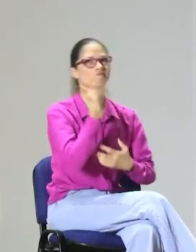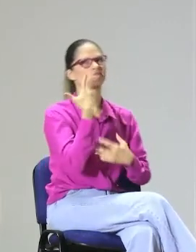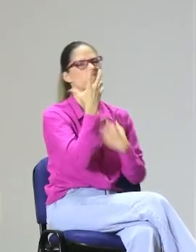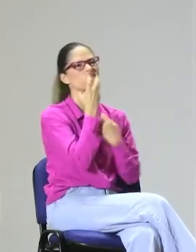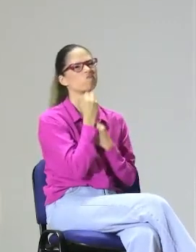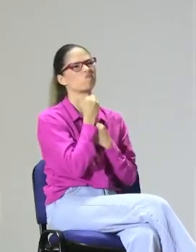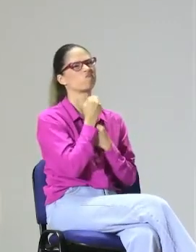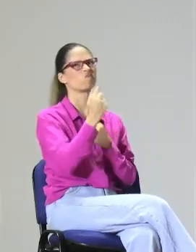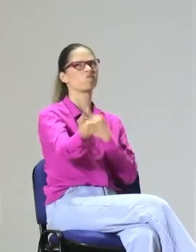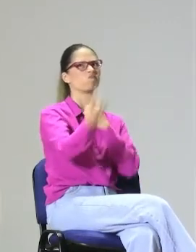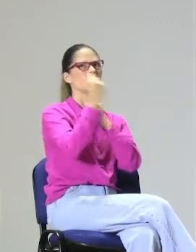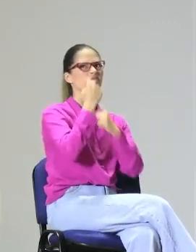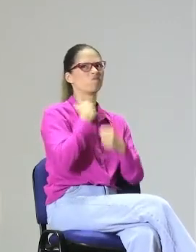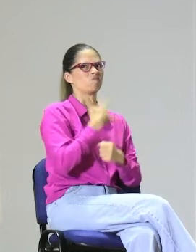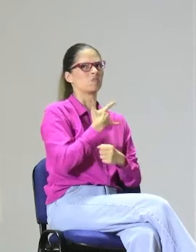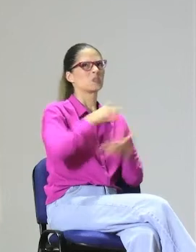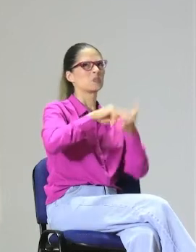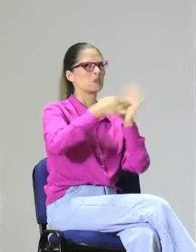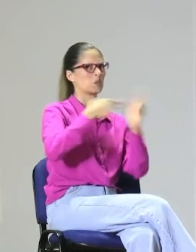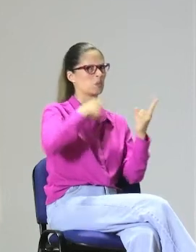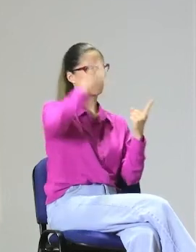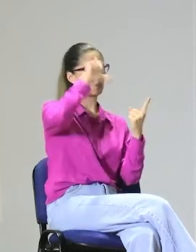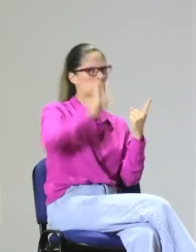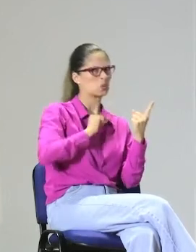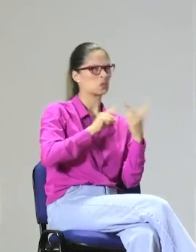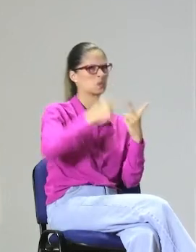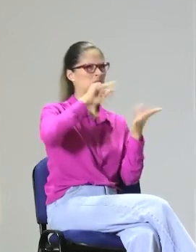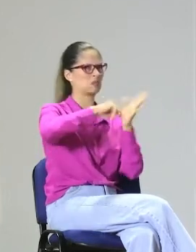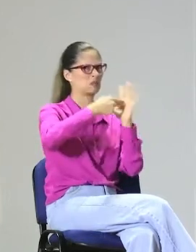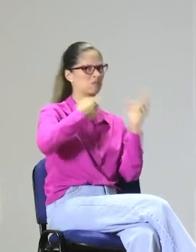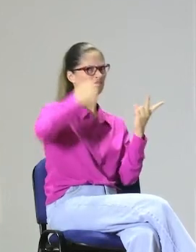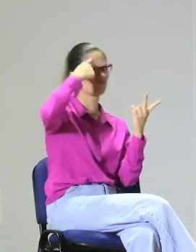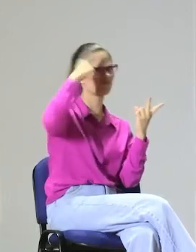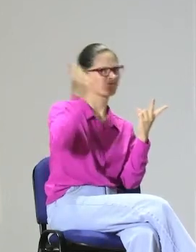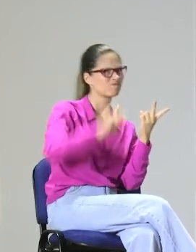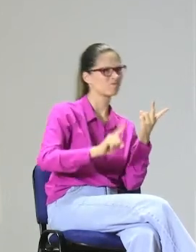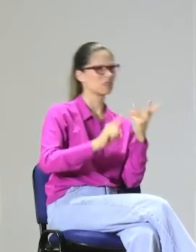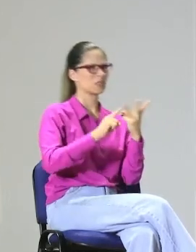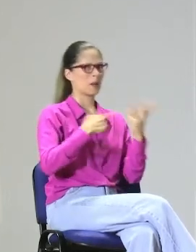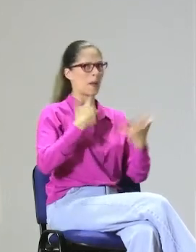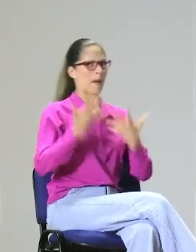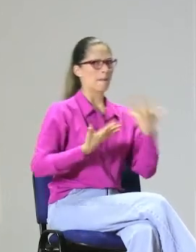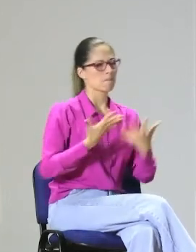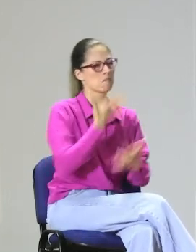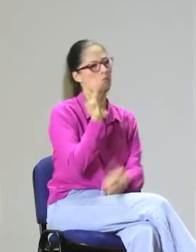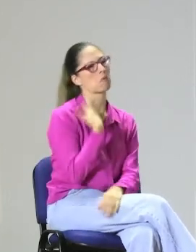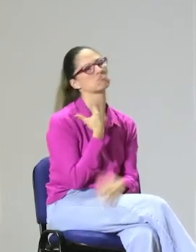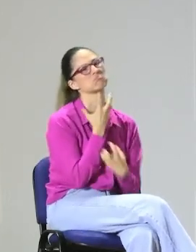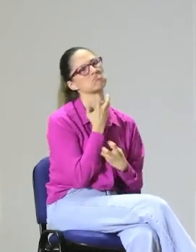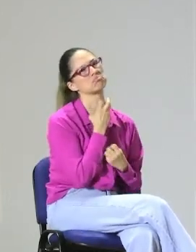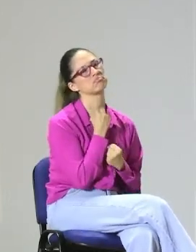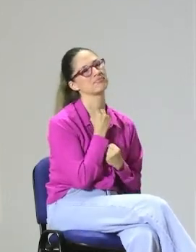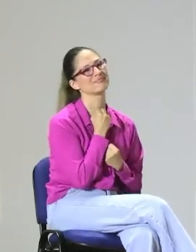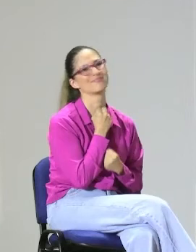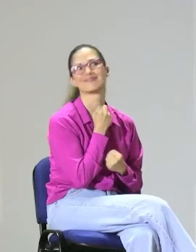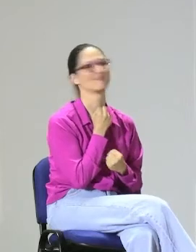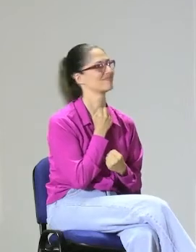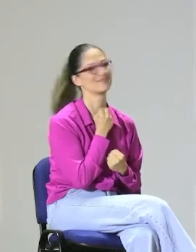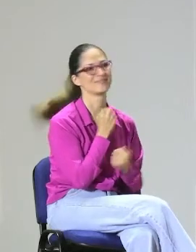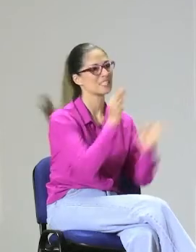probablemente vas a apagar esa intención de participación de los estudiantes porque van a decir, no, me dijeron bruto, de pronto no sé, mejor